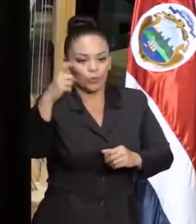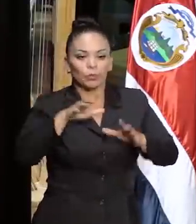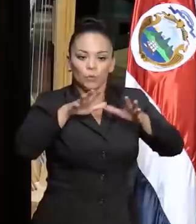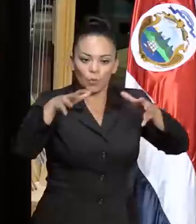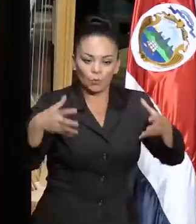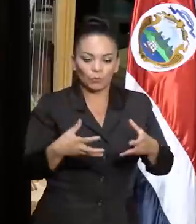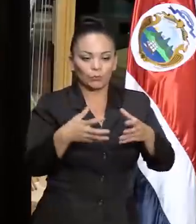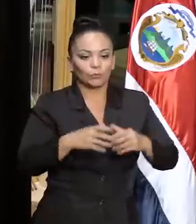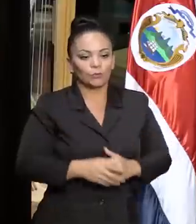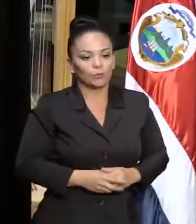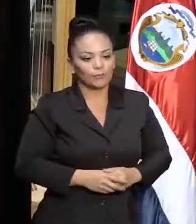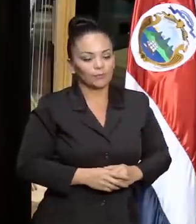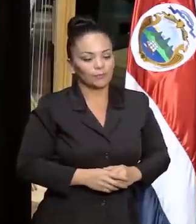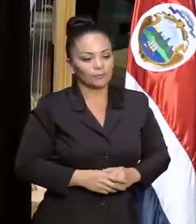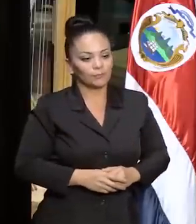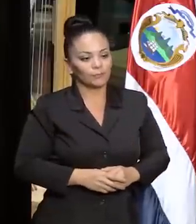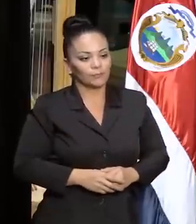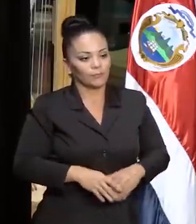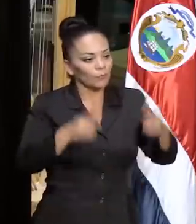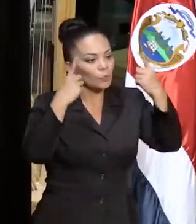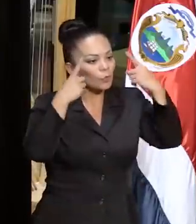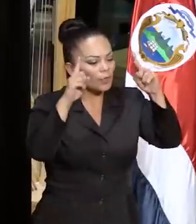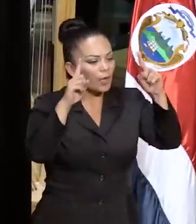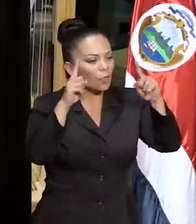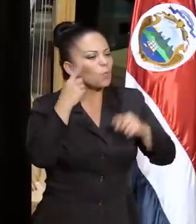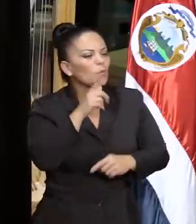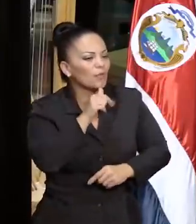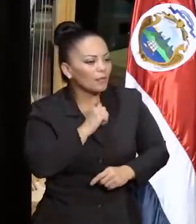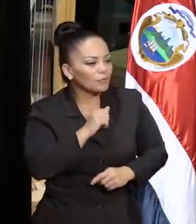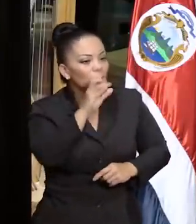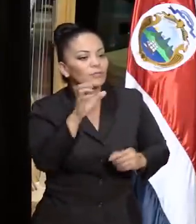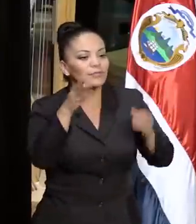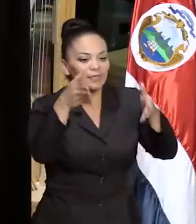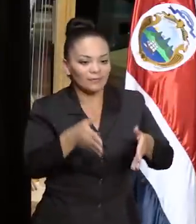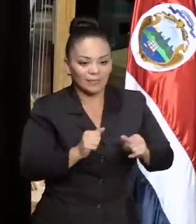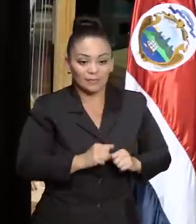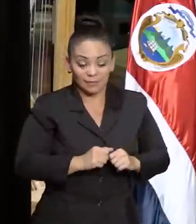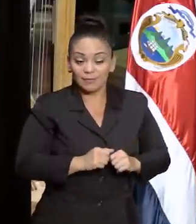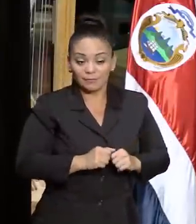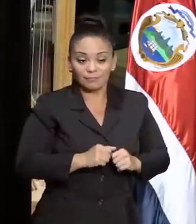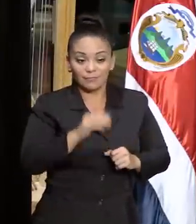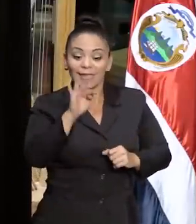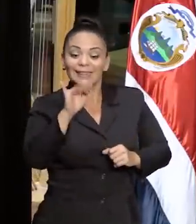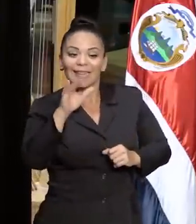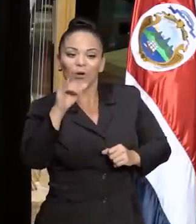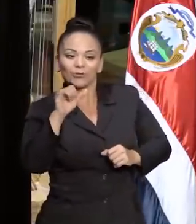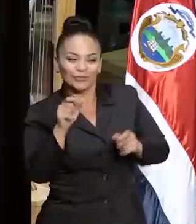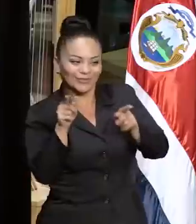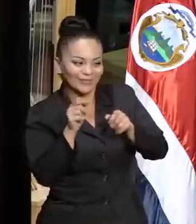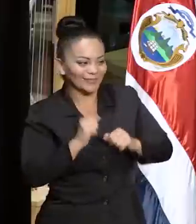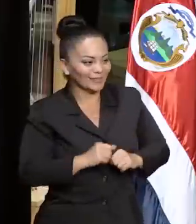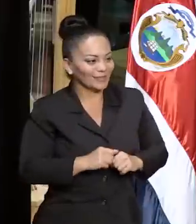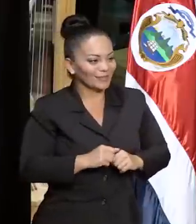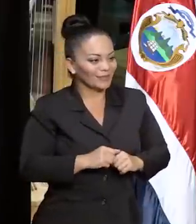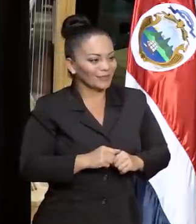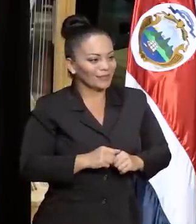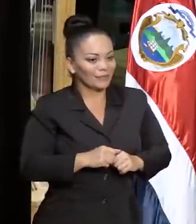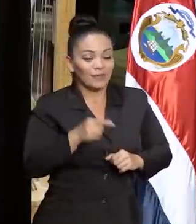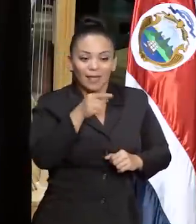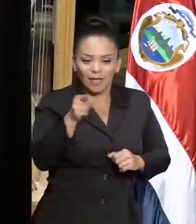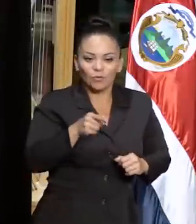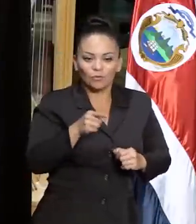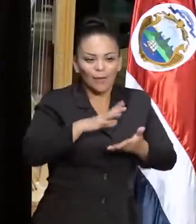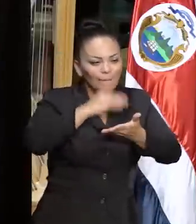conjunto, logrado por costarricenses, ticos, que se apalancaron y